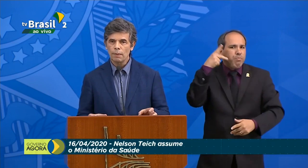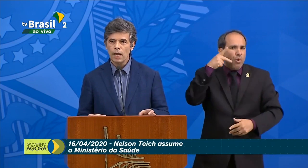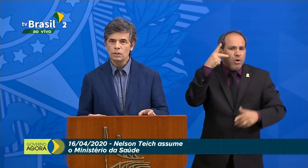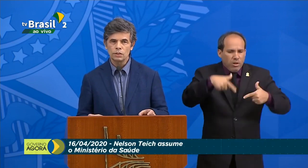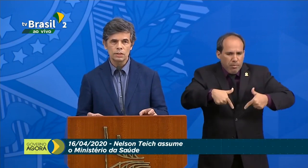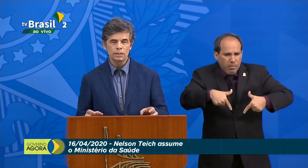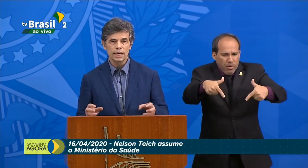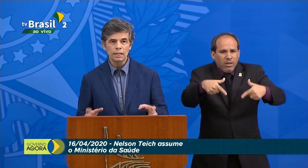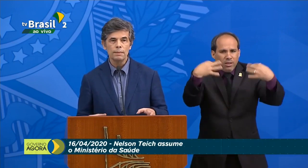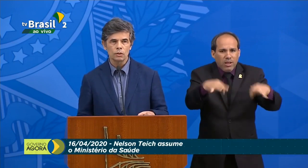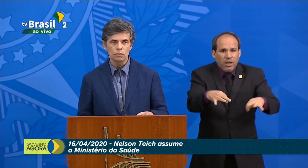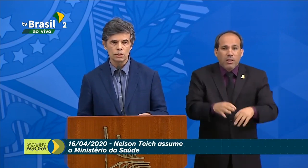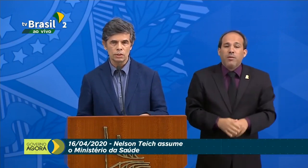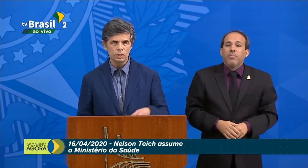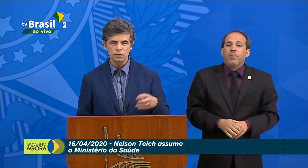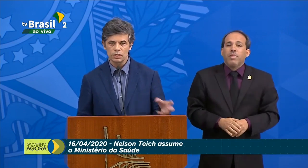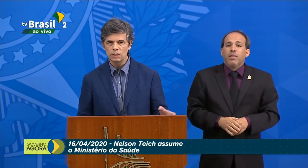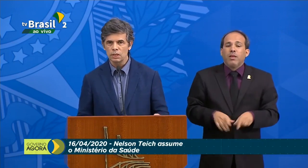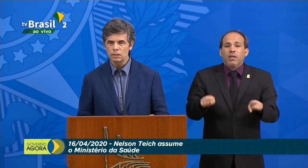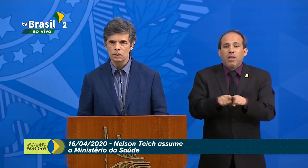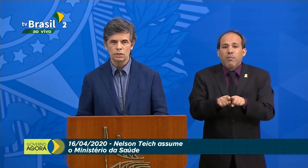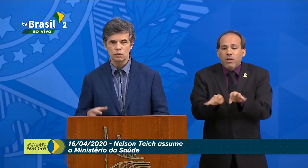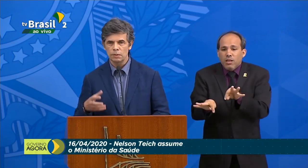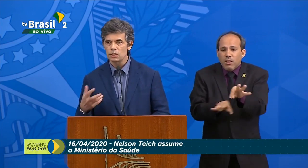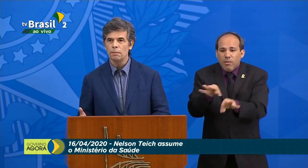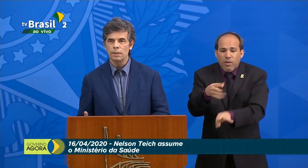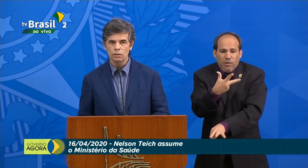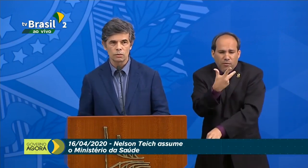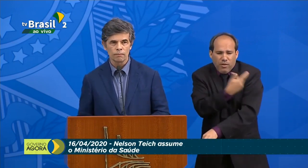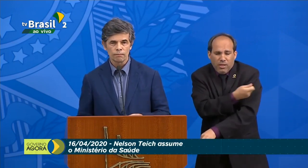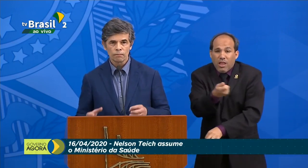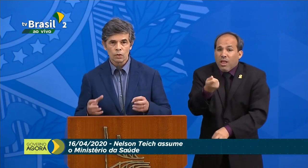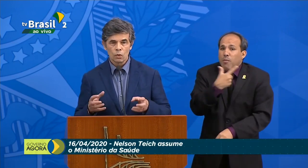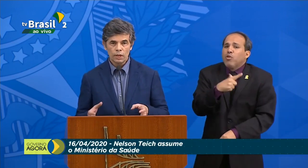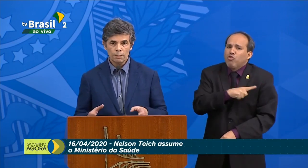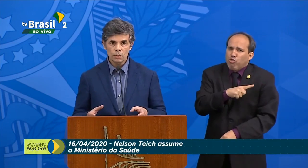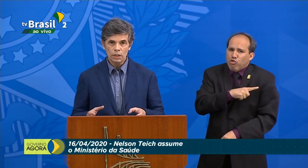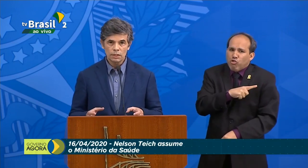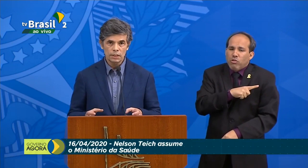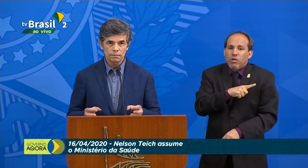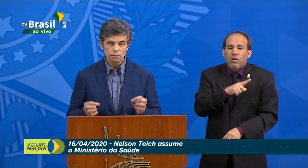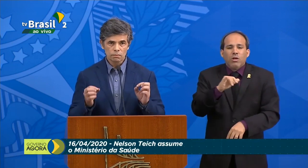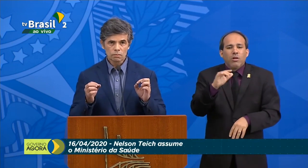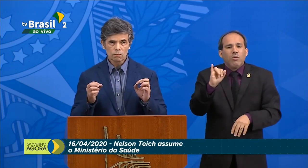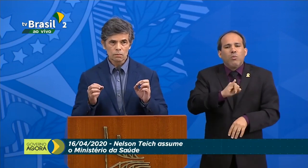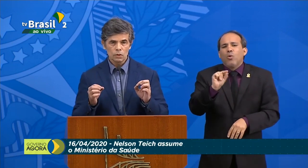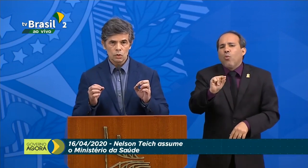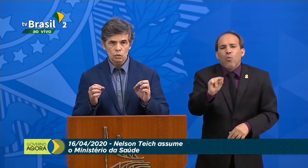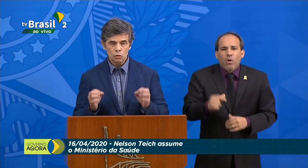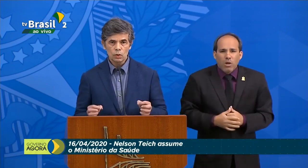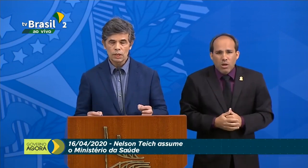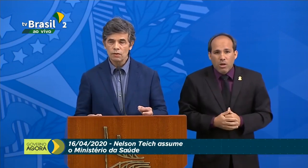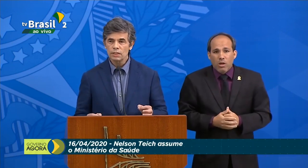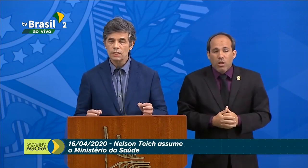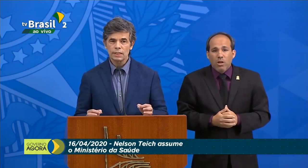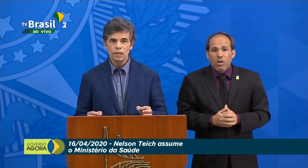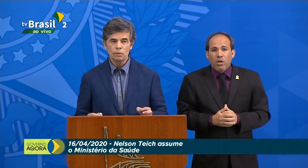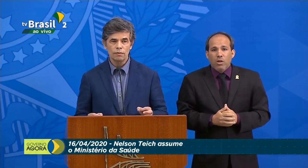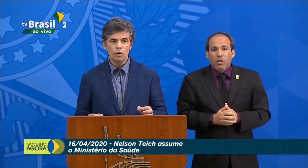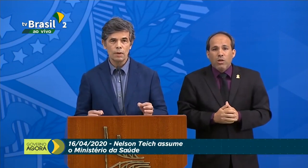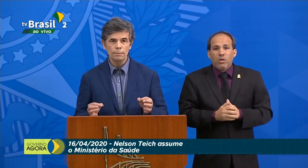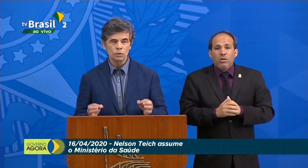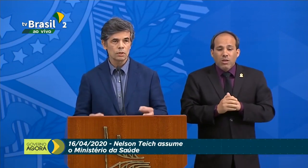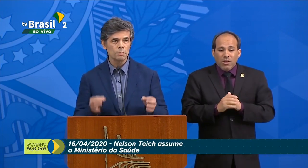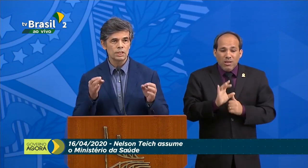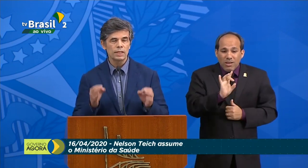outro ponto é a parte de tratamento. A gente tem as vacinas, a gente tem os medicamentos. O que é importante aqui? Tudo aqui vai ser